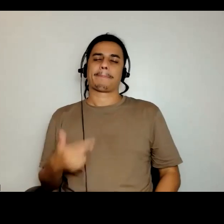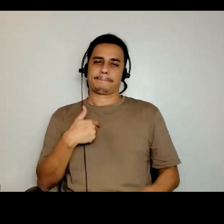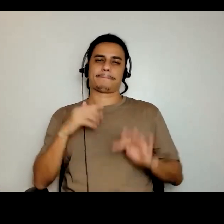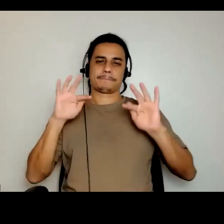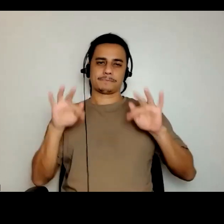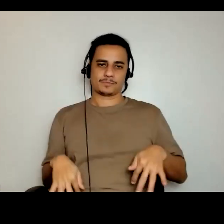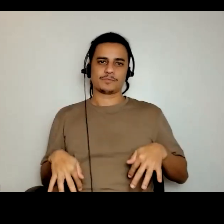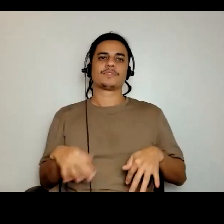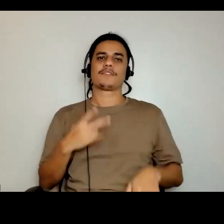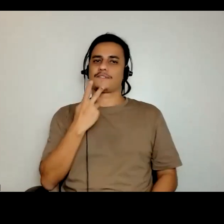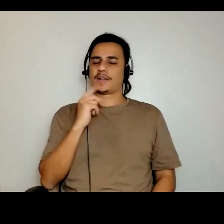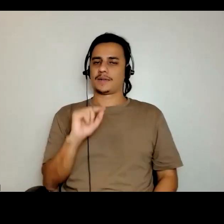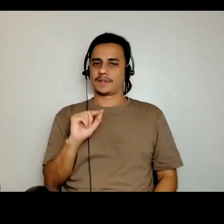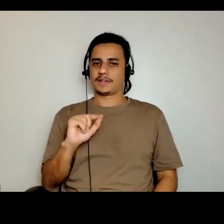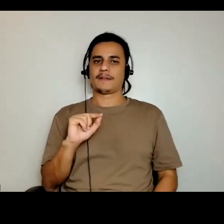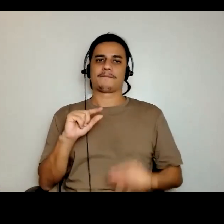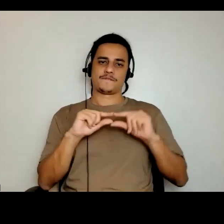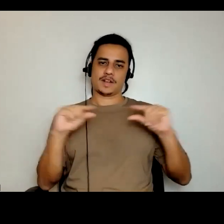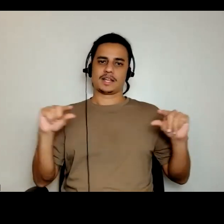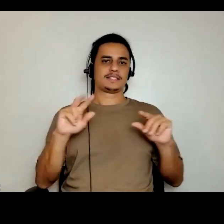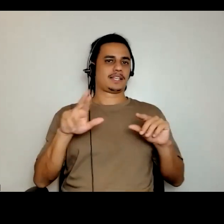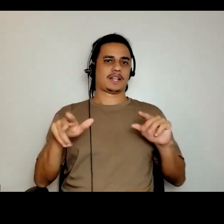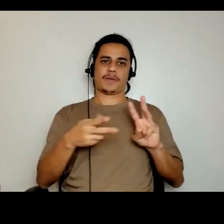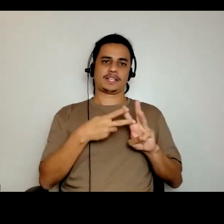maldito aqui, que não é indígena, Foucault.